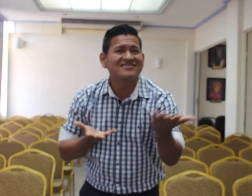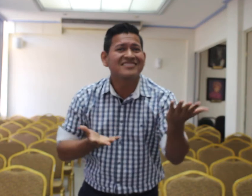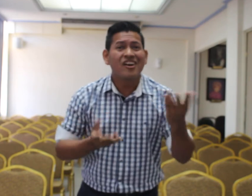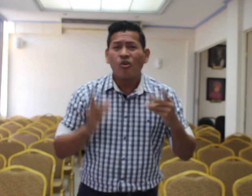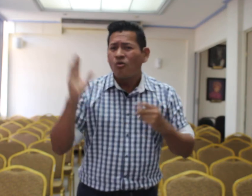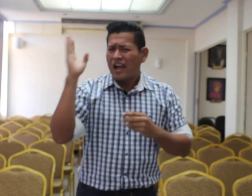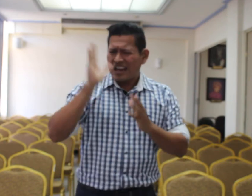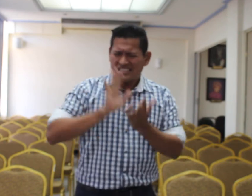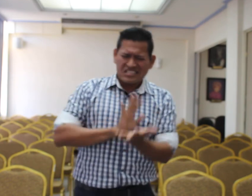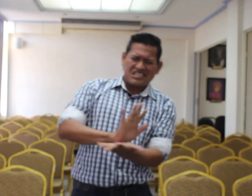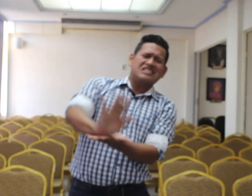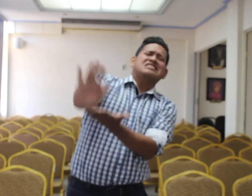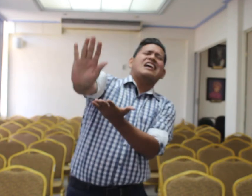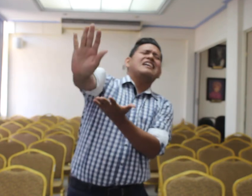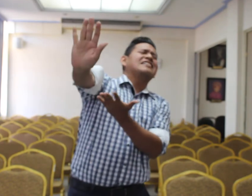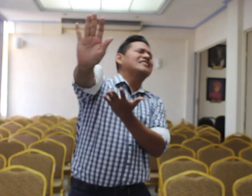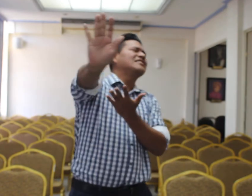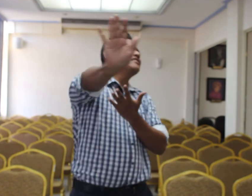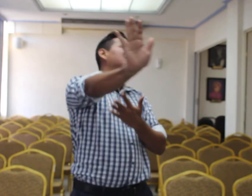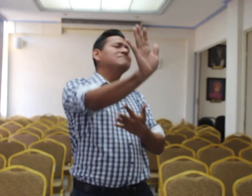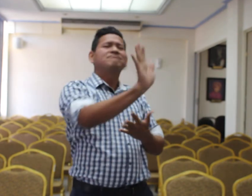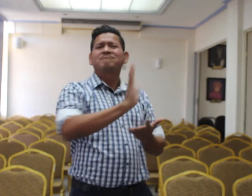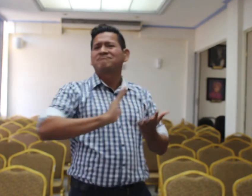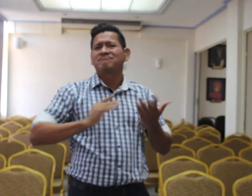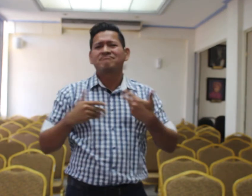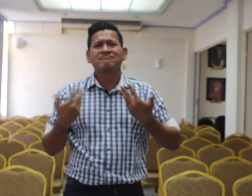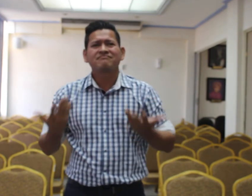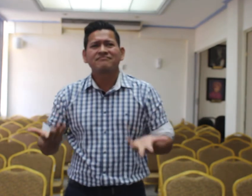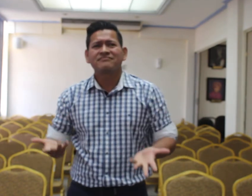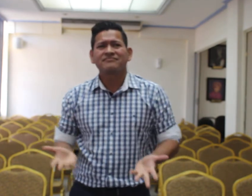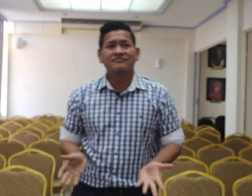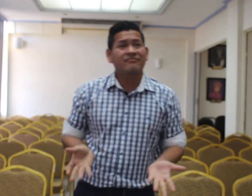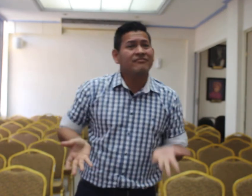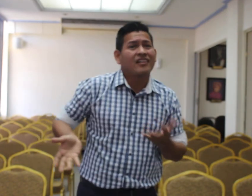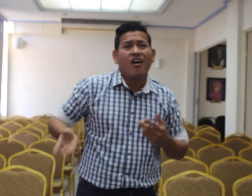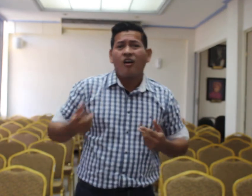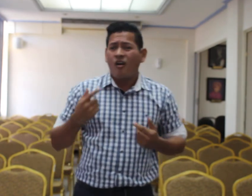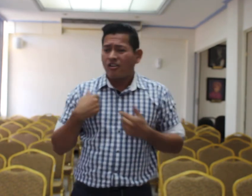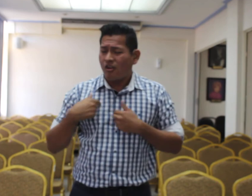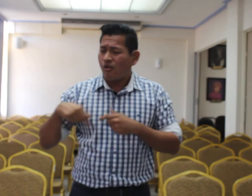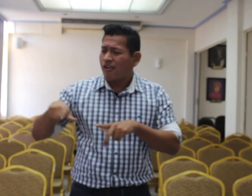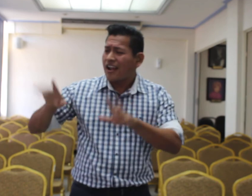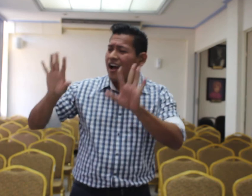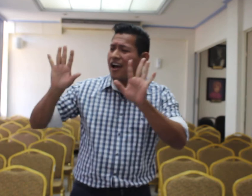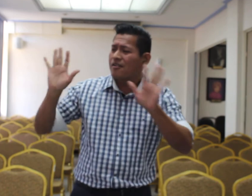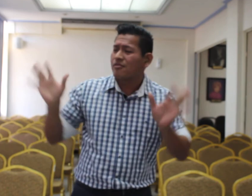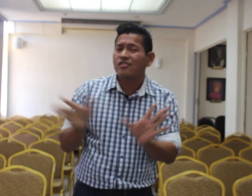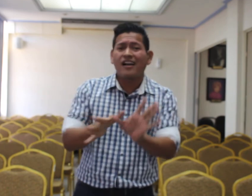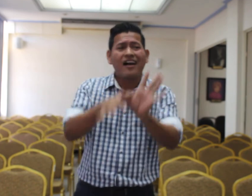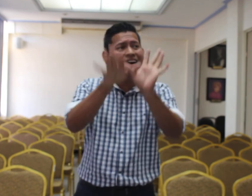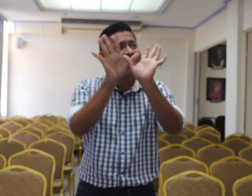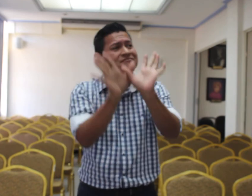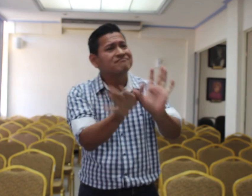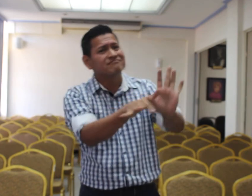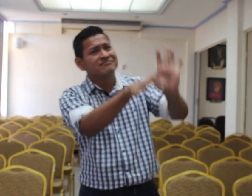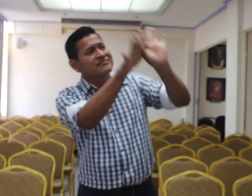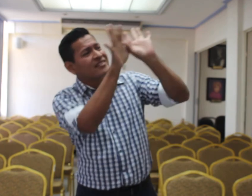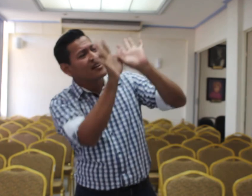Nunca quisiste que me fuera a volar,